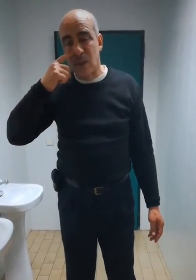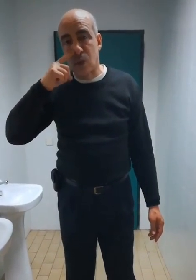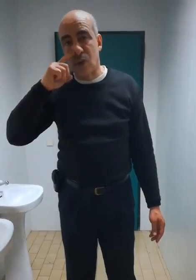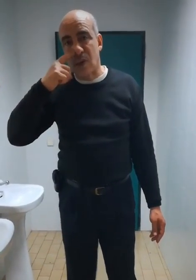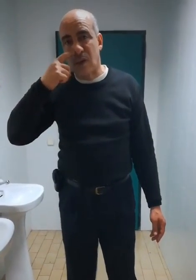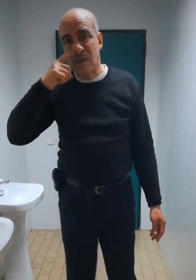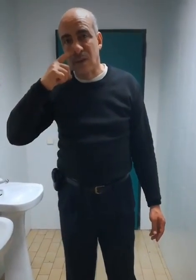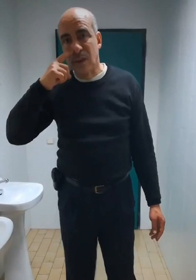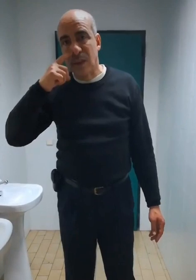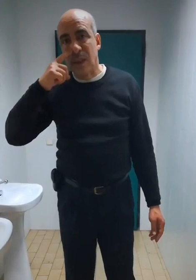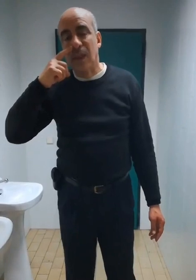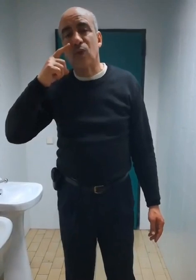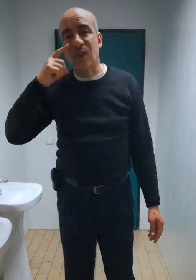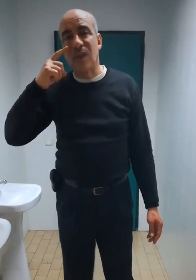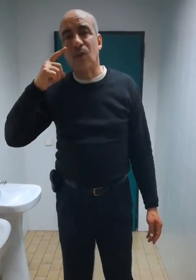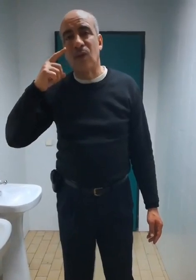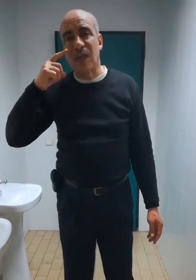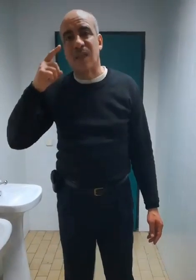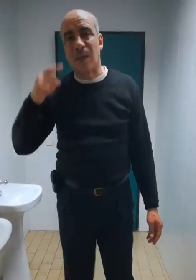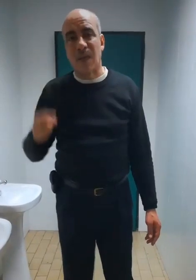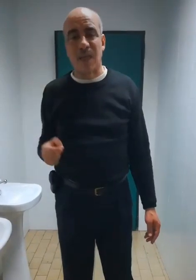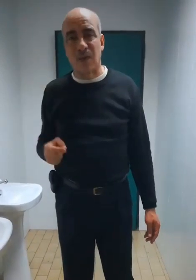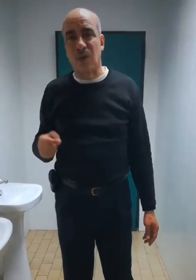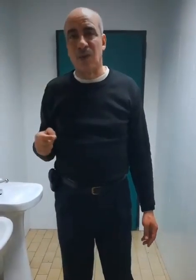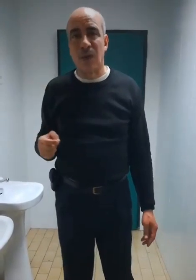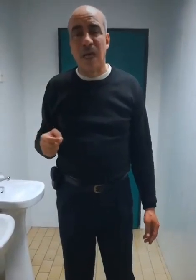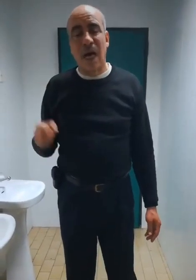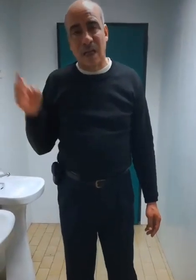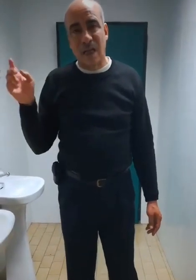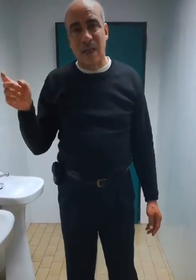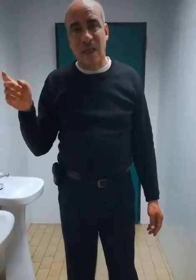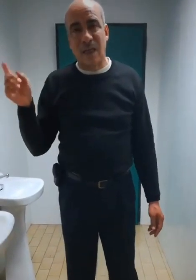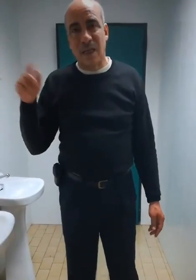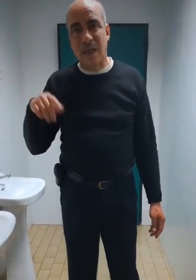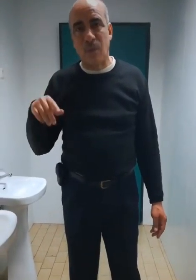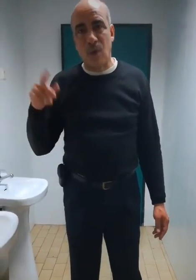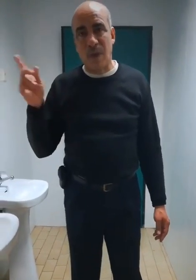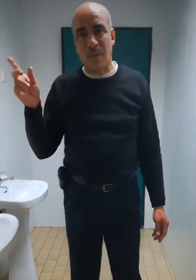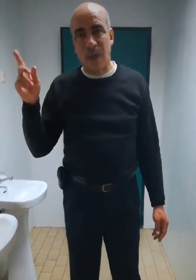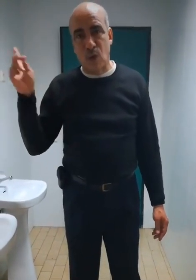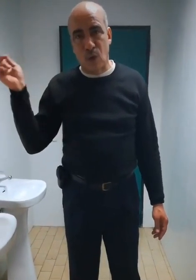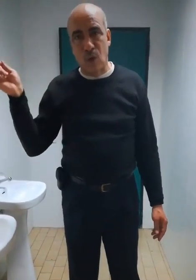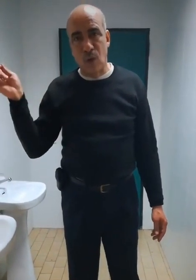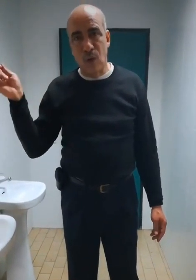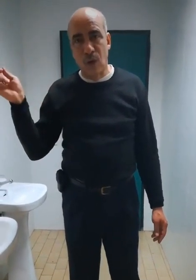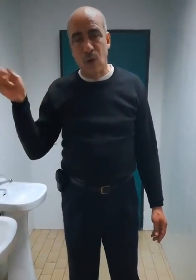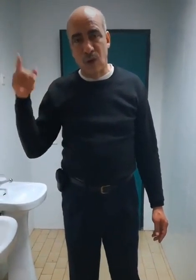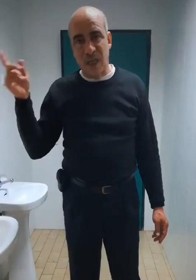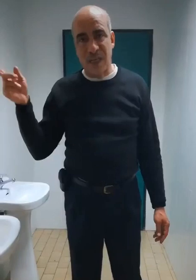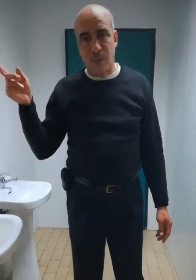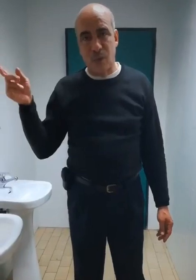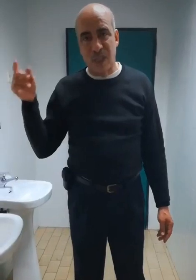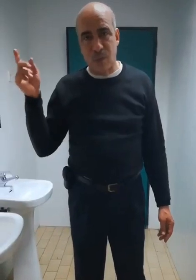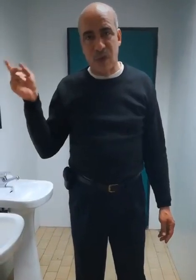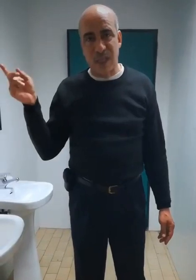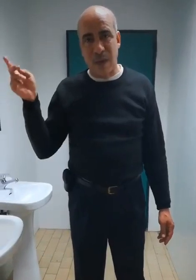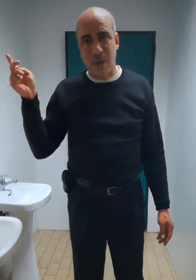je sens, je sais ce qui se passe. Après, il a fait revolver mes locaux, quand il tient, il y avoir